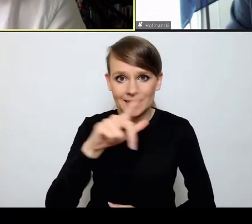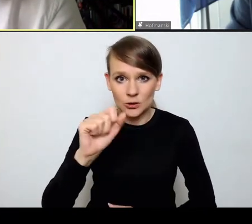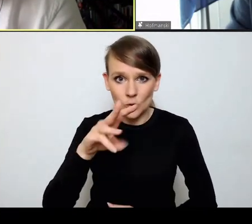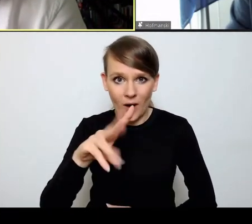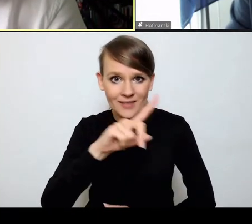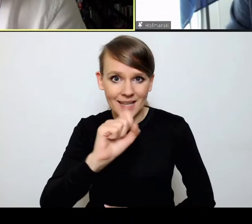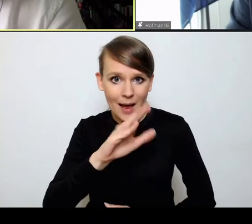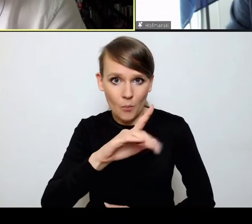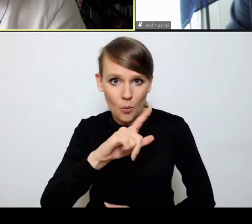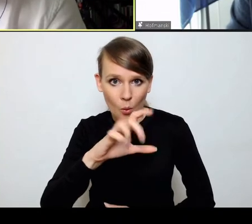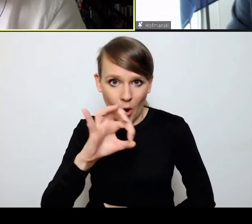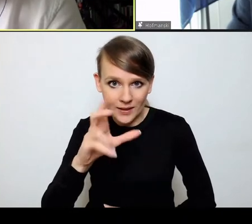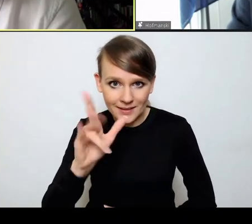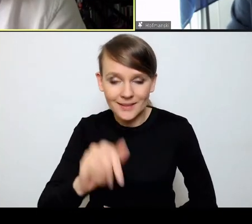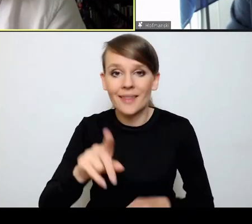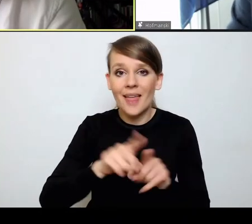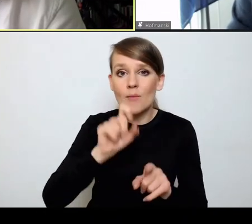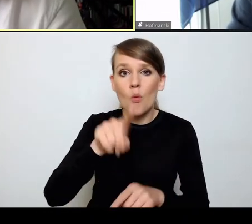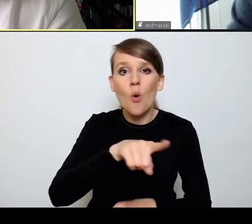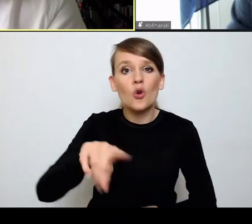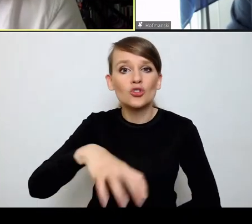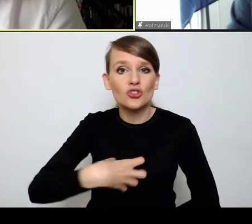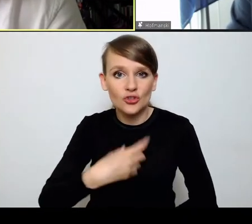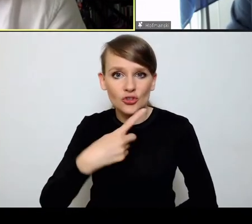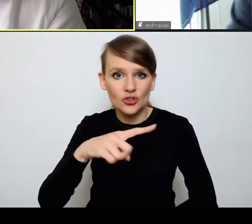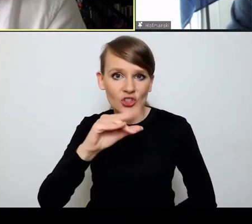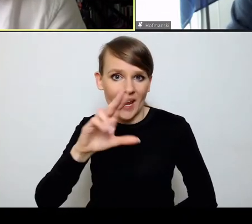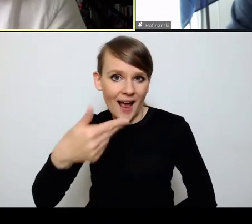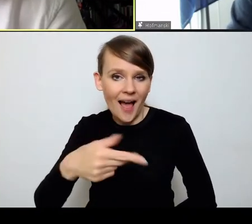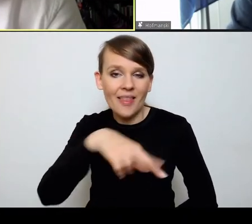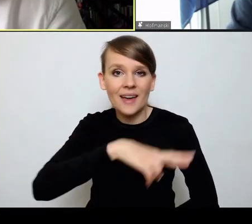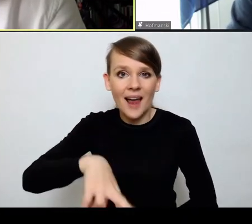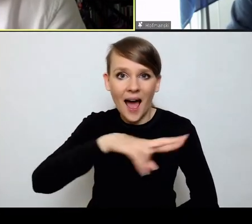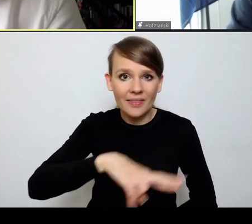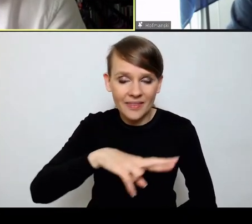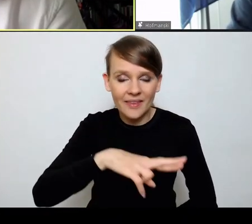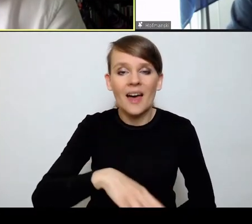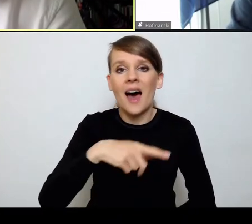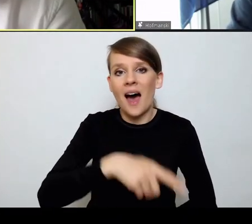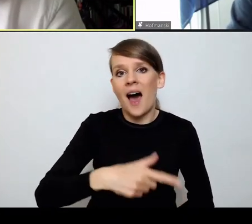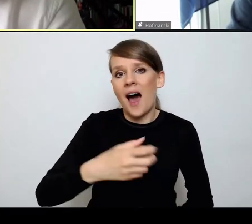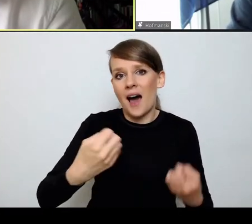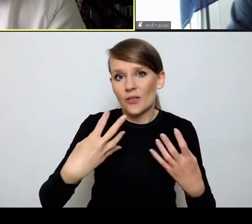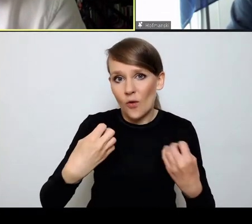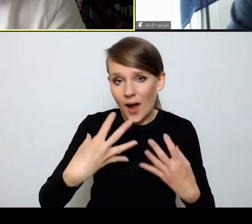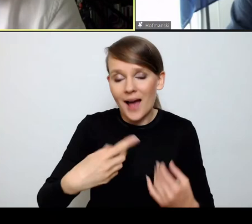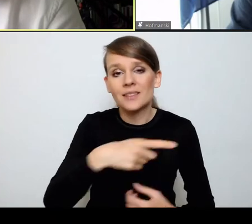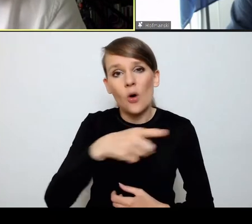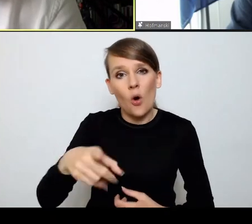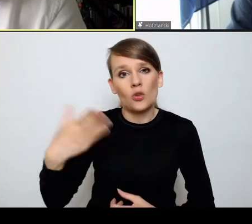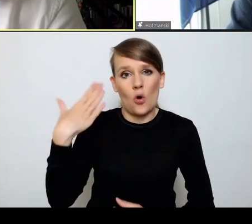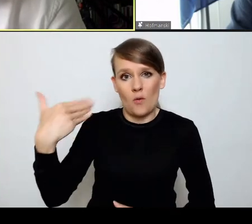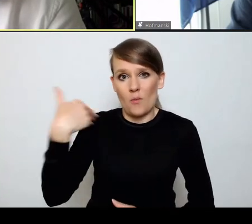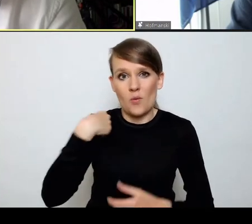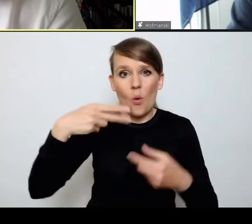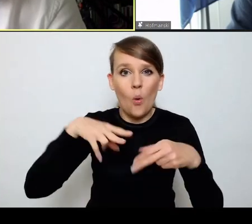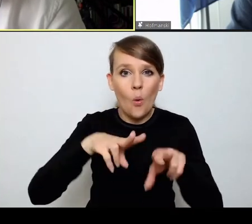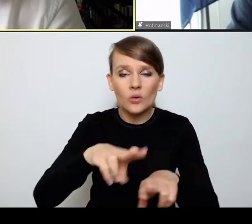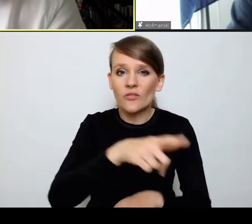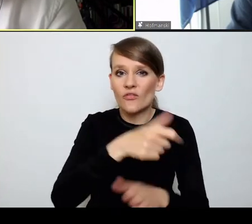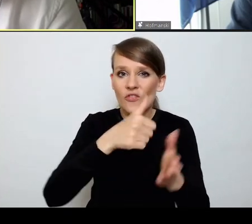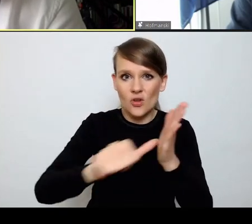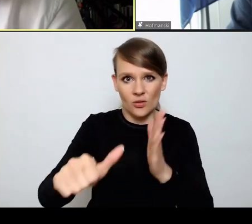też dziekani niektórych okręgowych rad adwokackich. Dziekani, którzy ostatnio uczestniczyli w takiej szczególnej